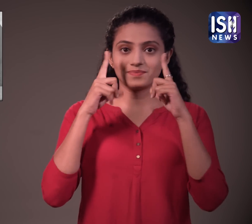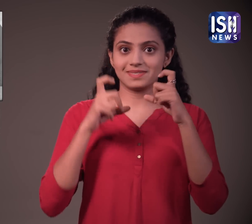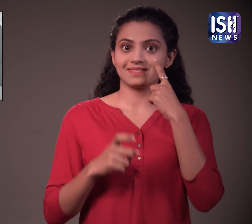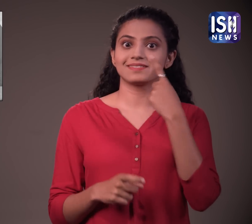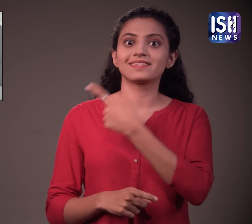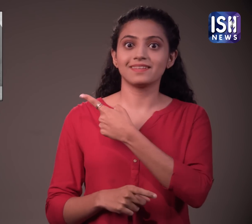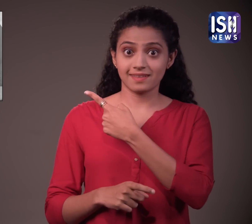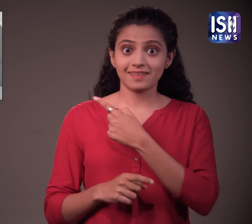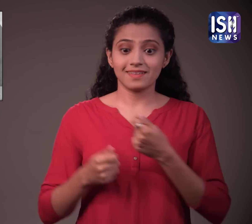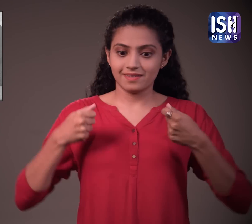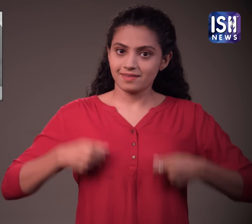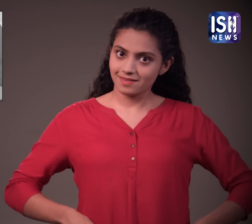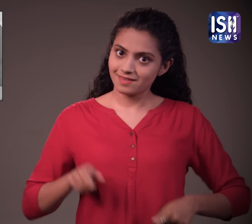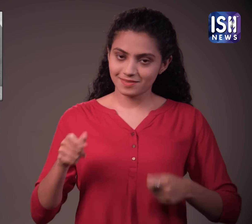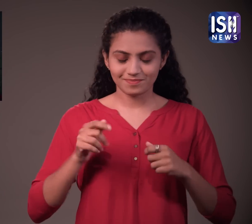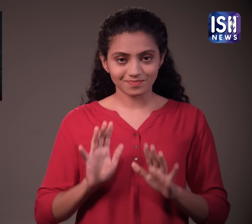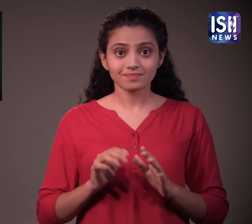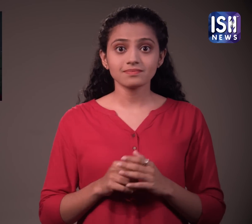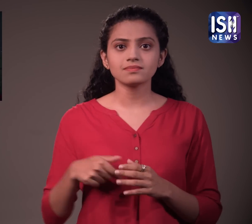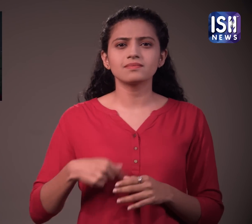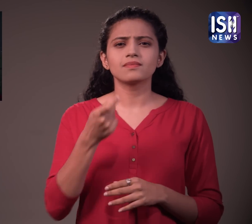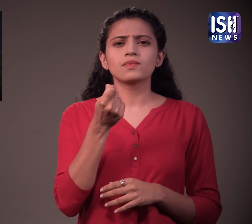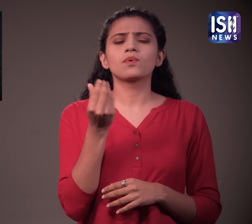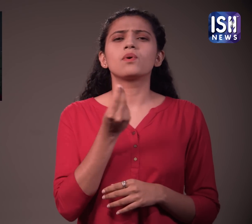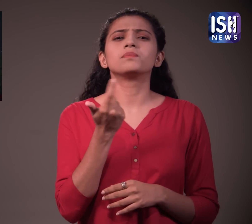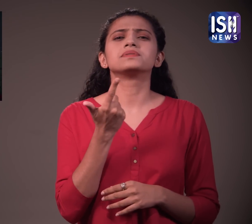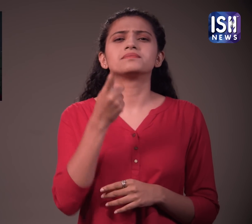है।